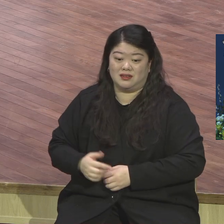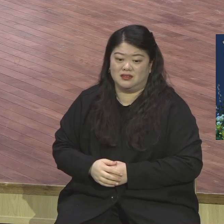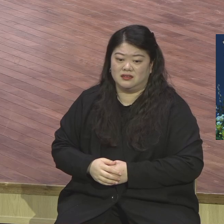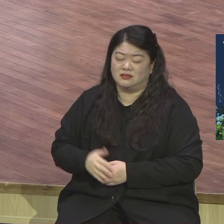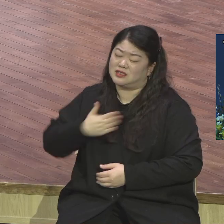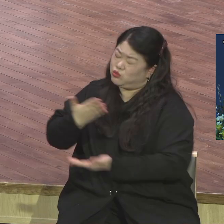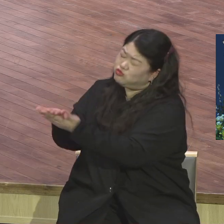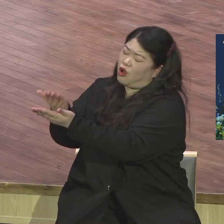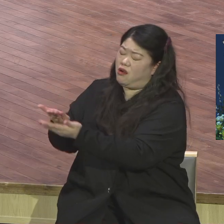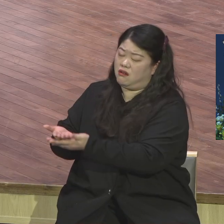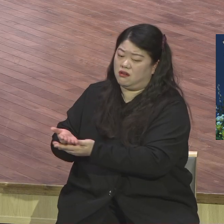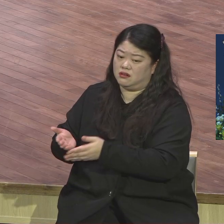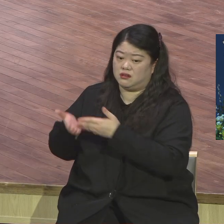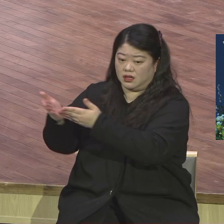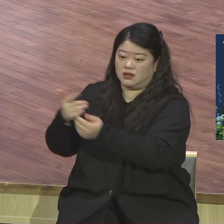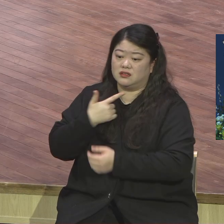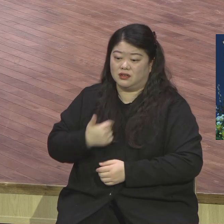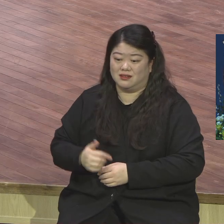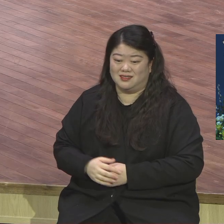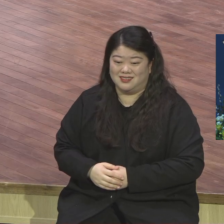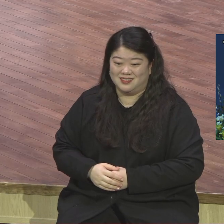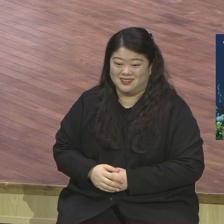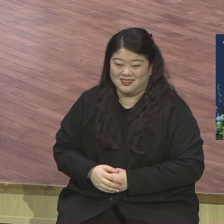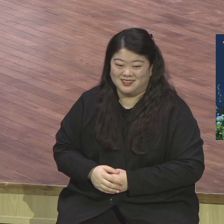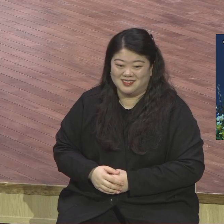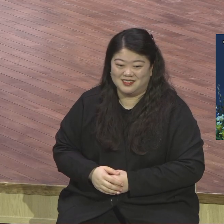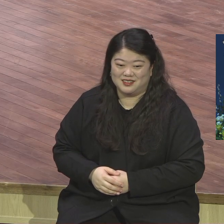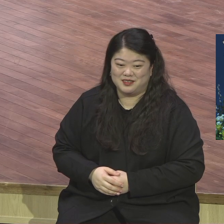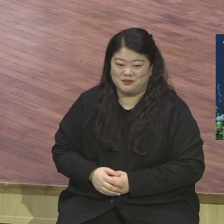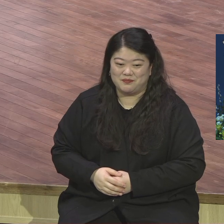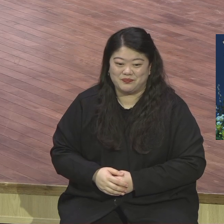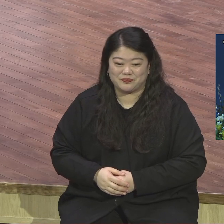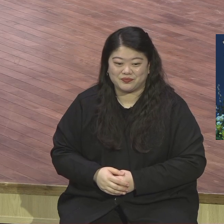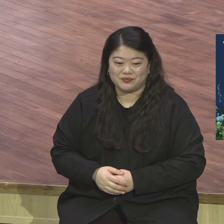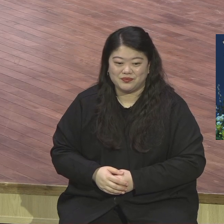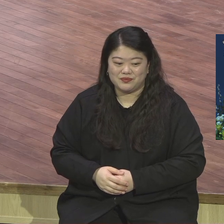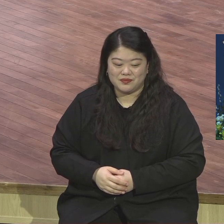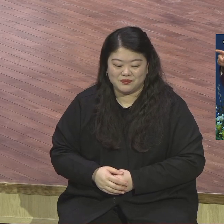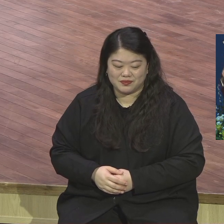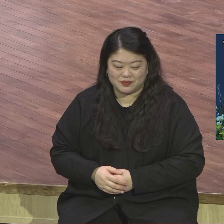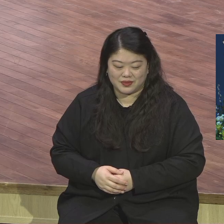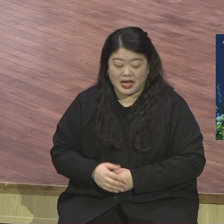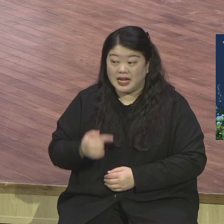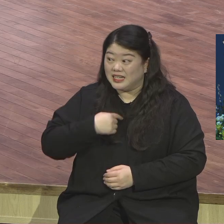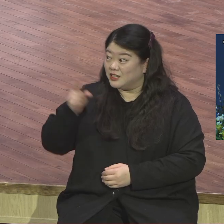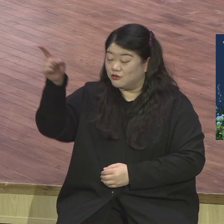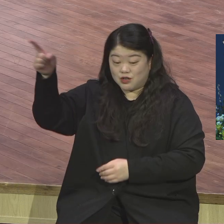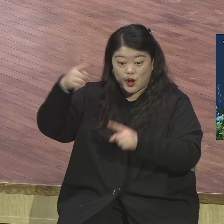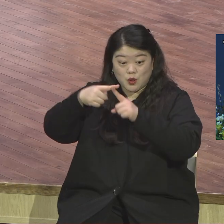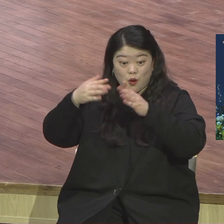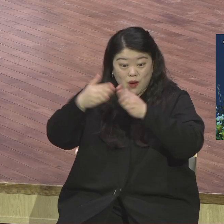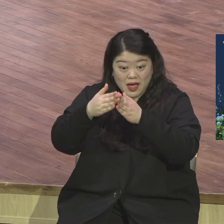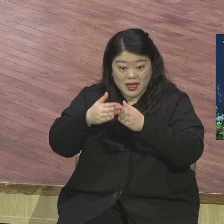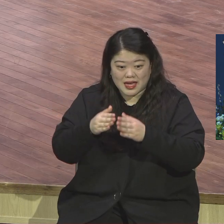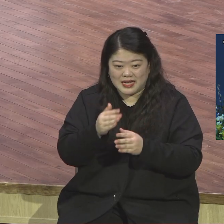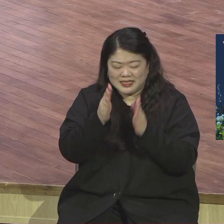기도굴이 있잖아요 제가 얼마나 하나님께 기도굴 20개 만들어놨잖아요 들어가서 죽기 살기 위해 하나님께